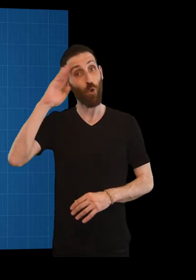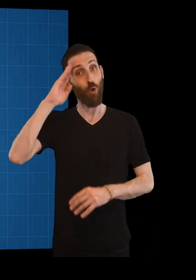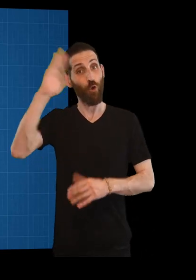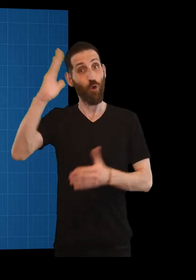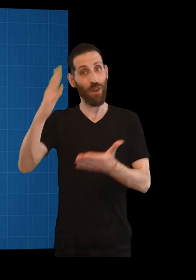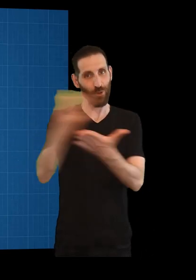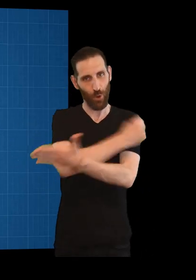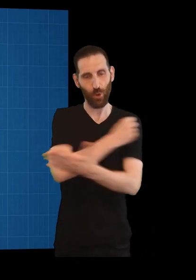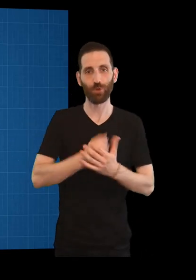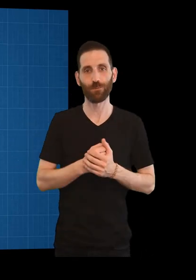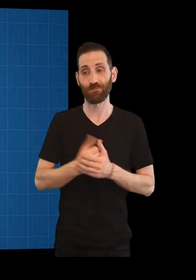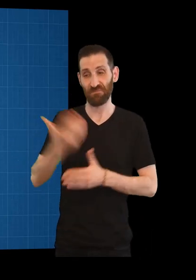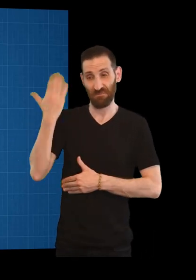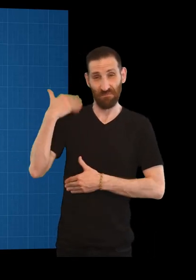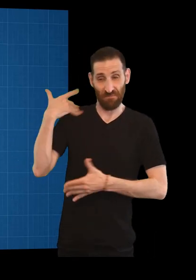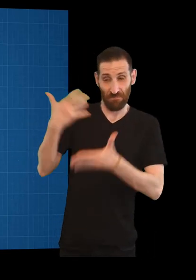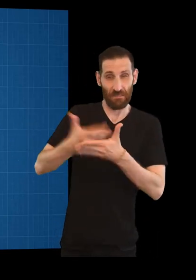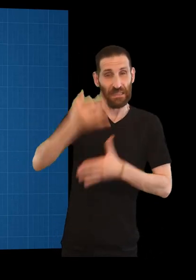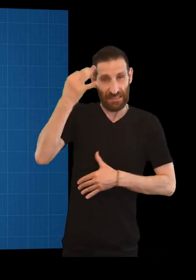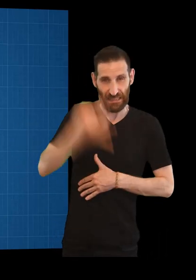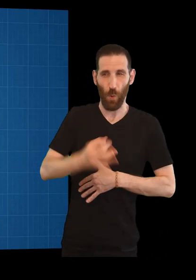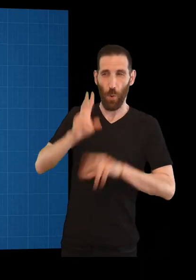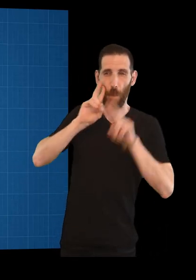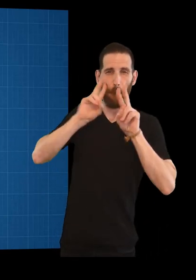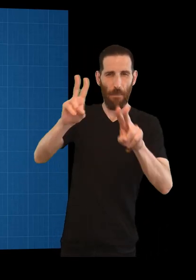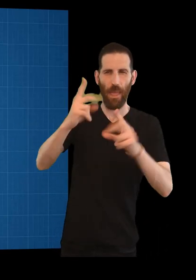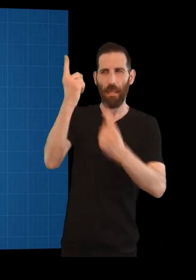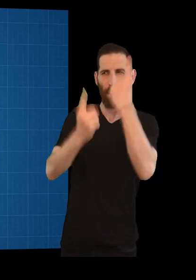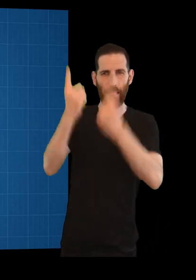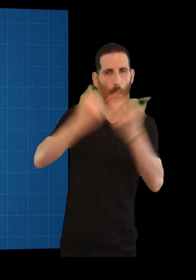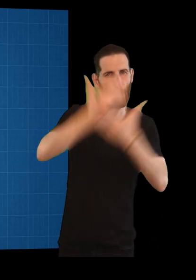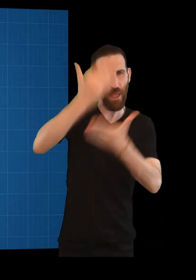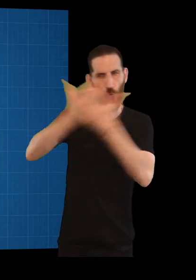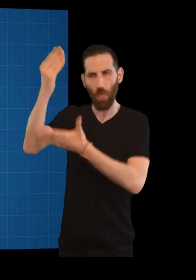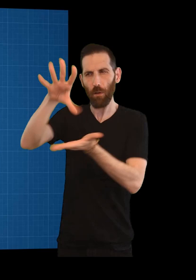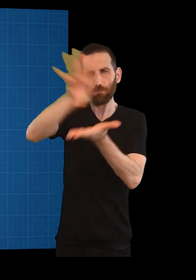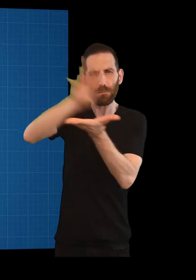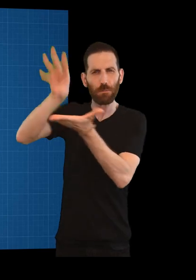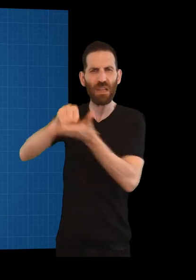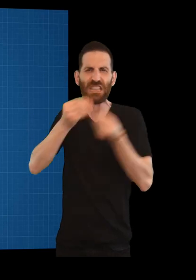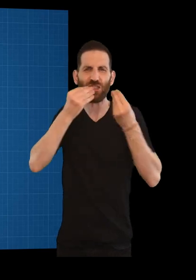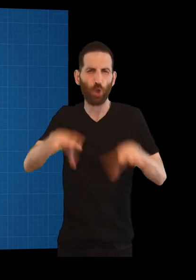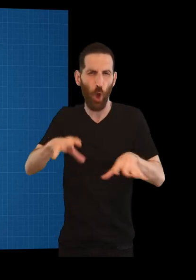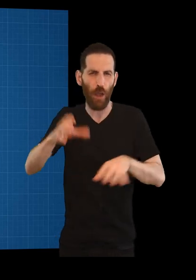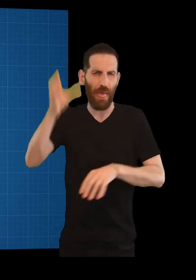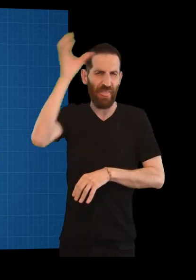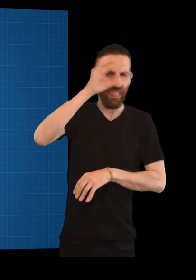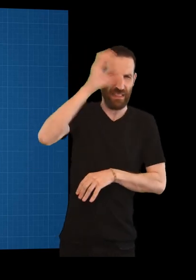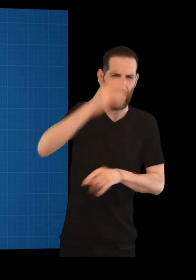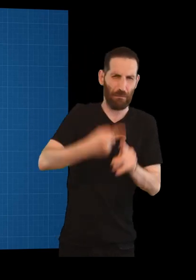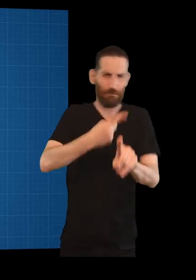Ola a todos! Últimamente podedes ver que algúns ornais fan eco de historias pseudocientíficas